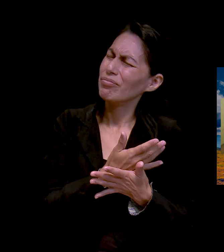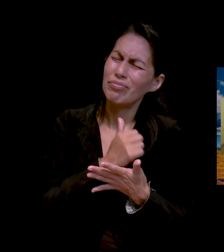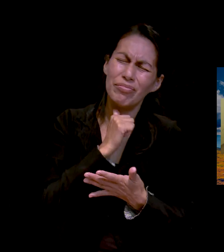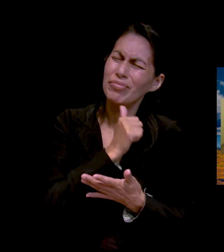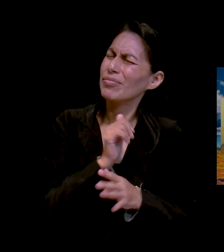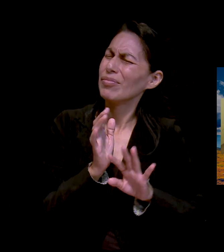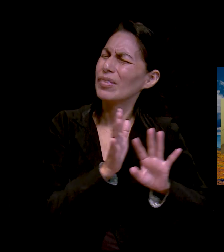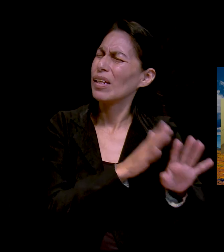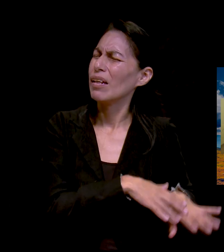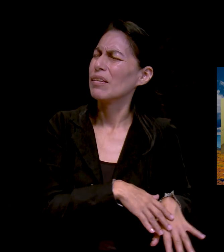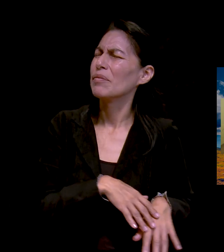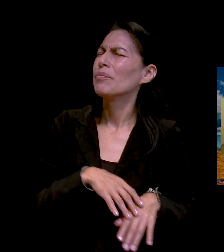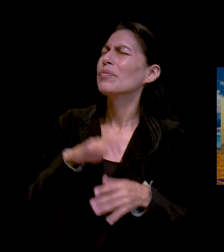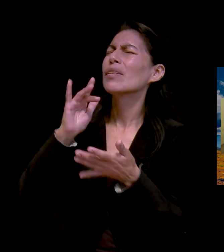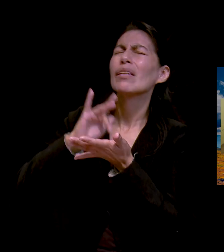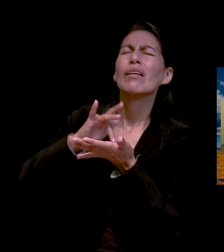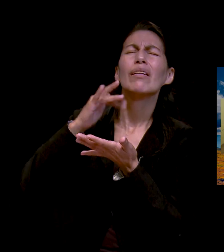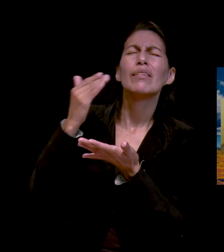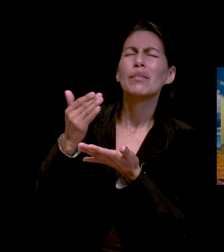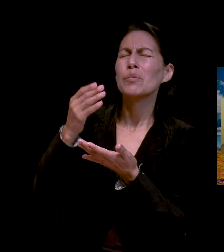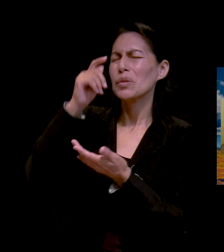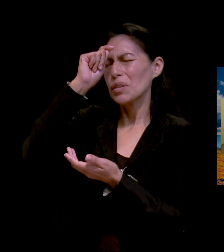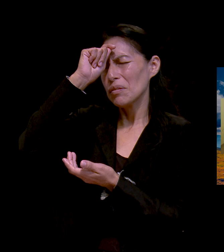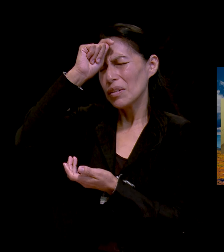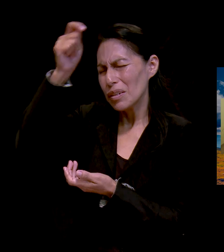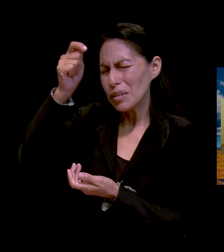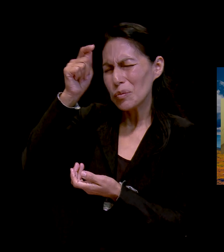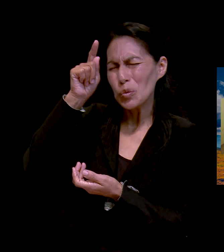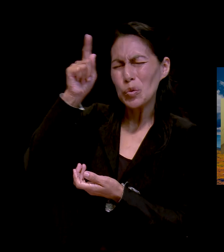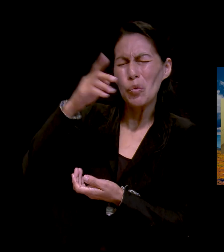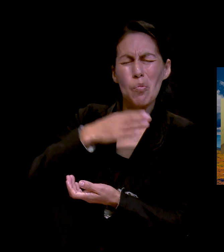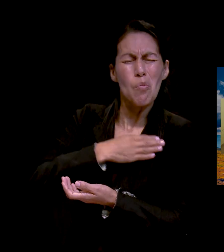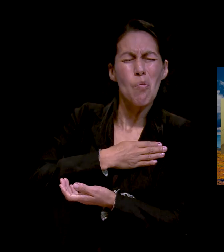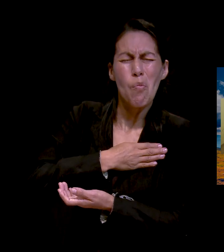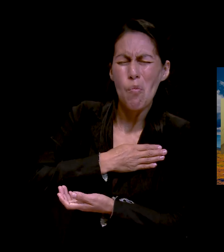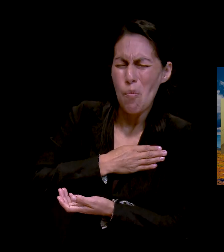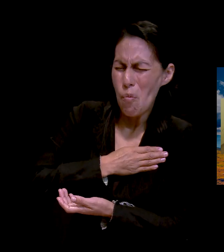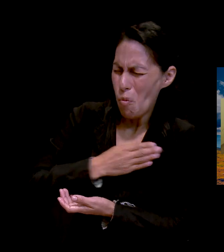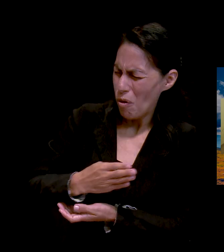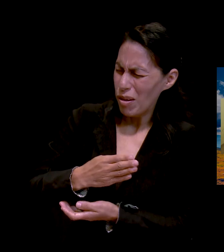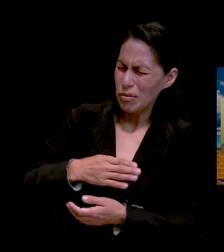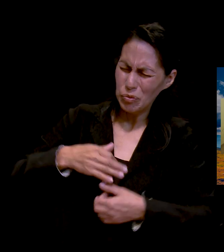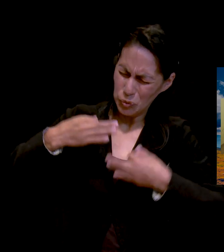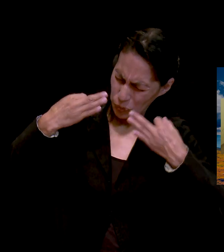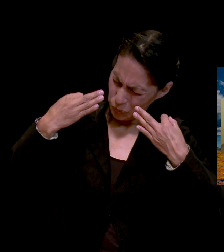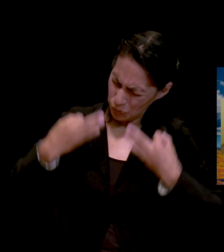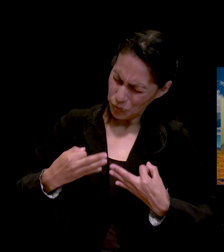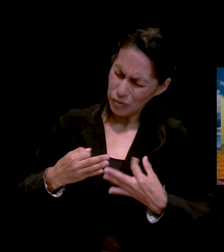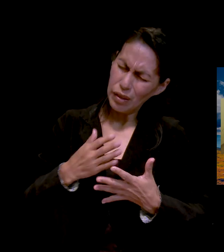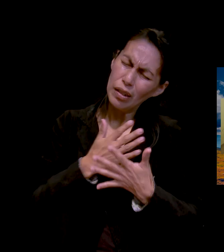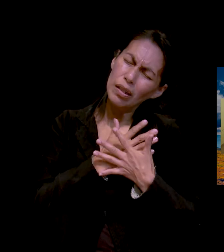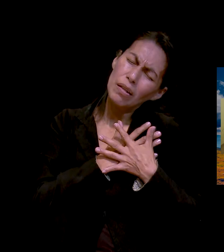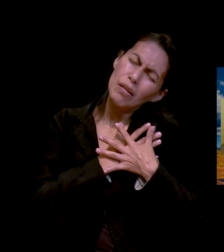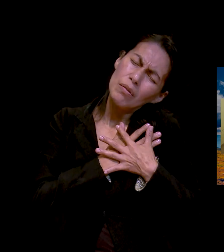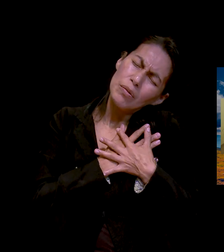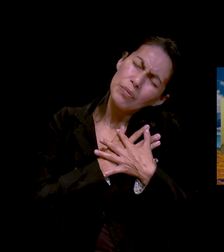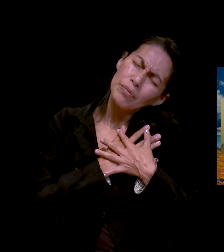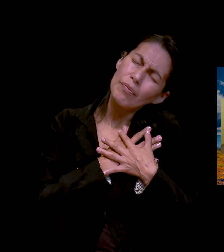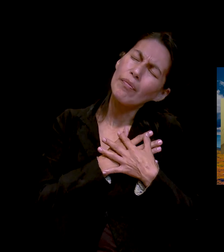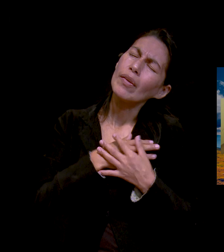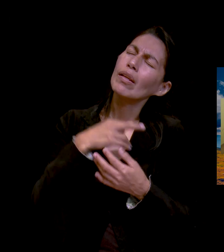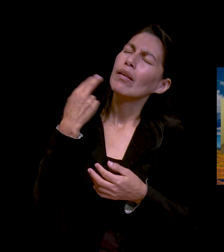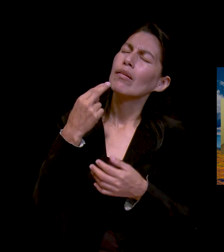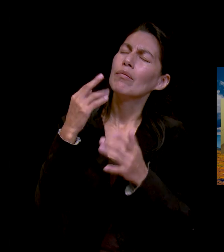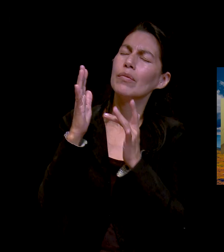porque eres bueno, inmensamente, bueno y amoroso. En el nombre de Jesús. Amén.